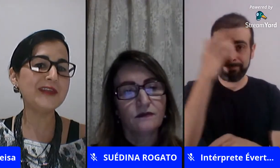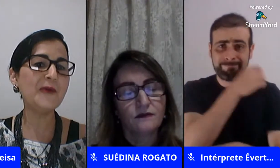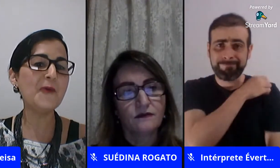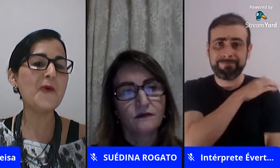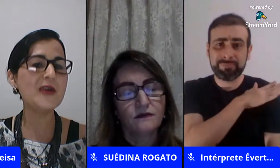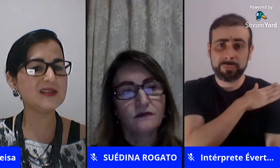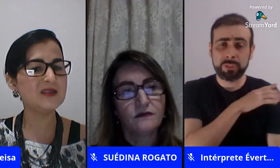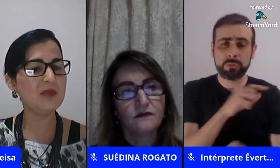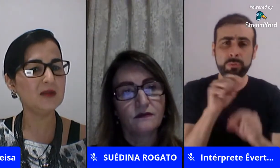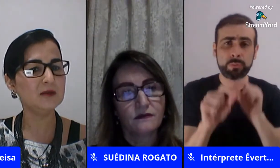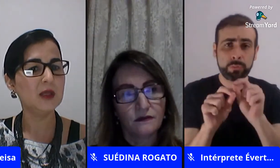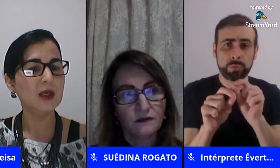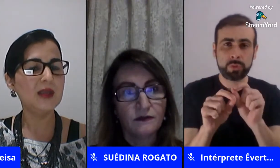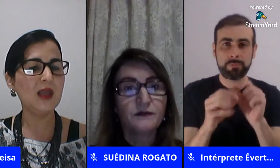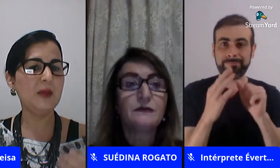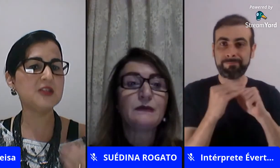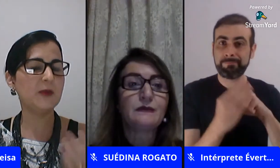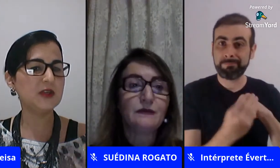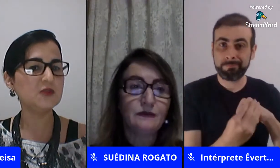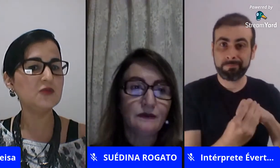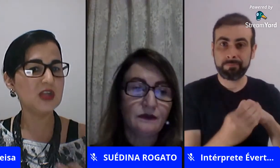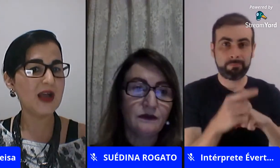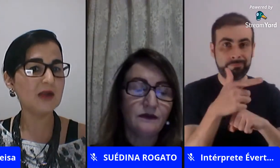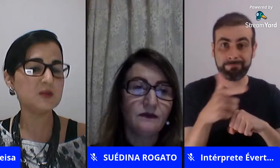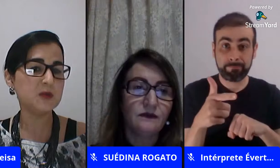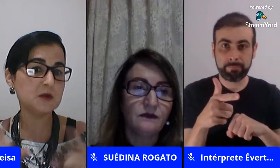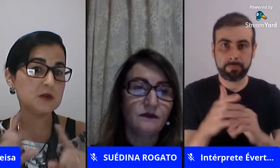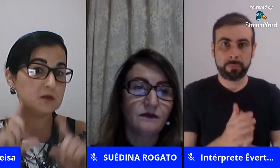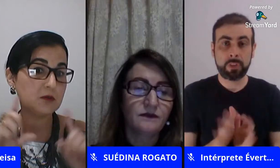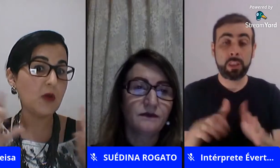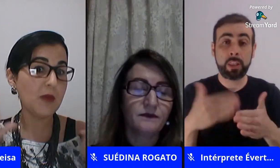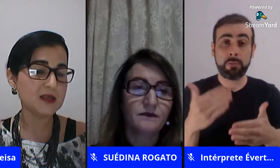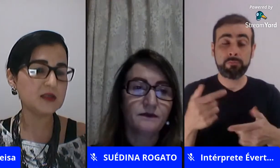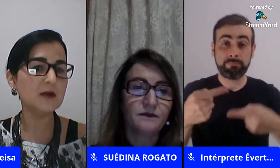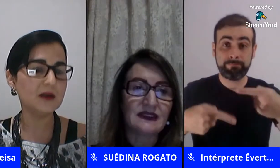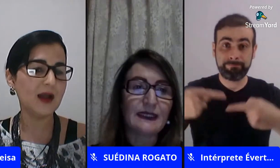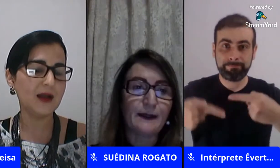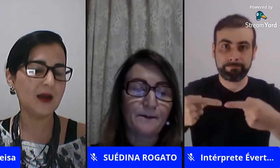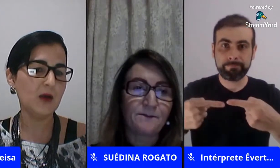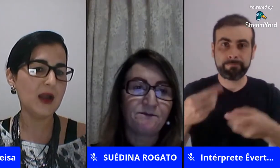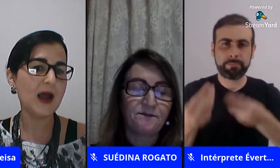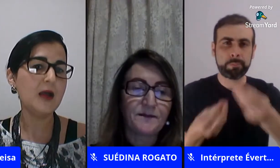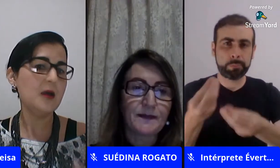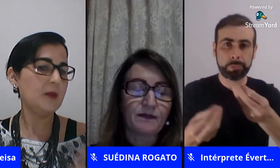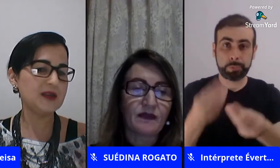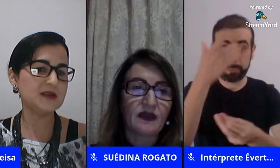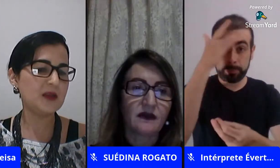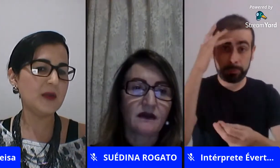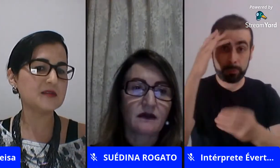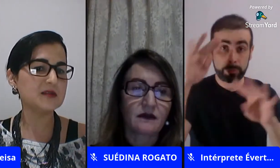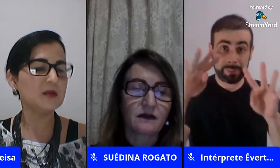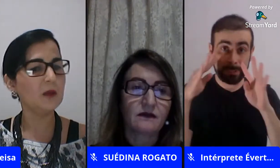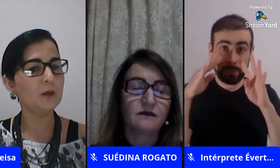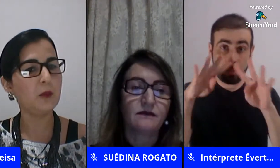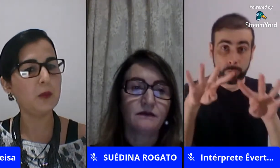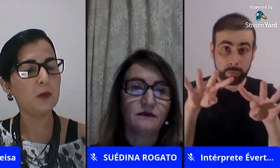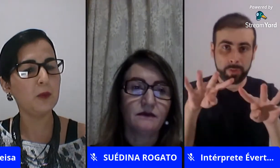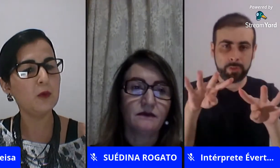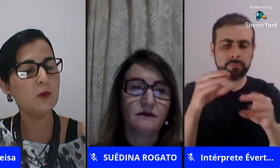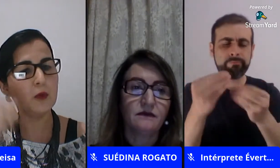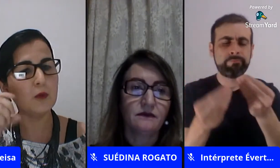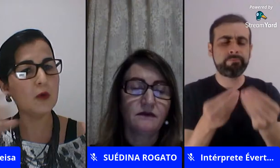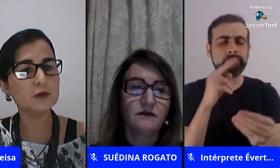por não ter um conhecimento de repente a partir de um diálogo as pessoas começam a olhar pra essas temáticas também